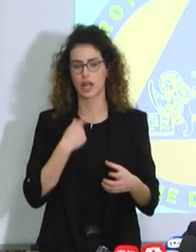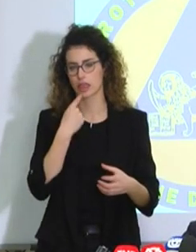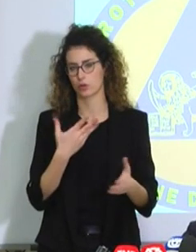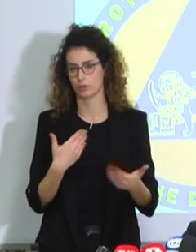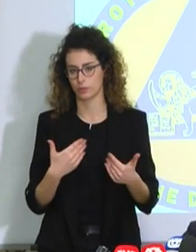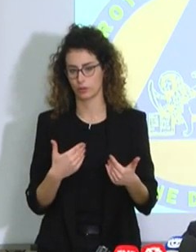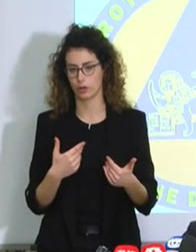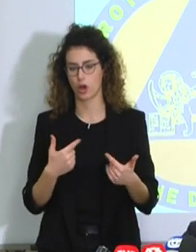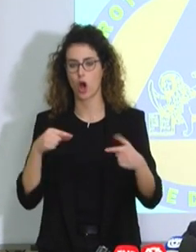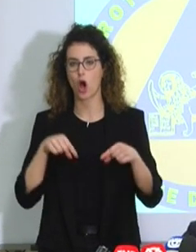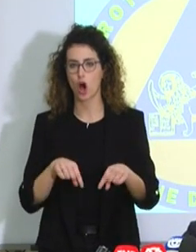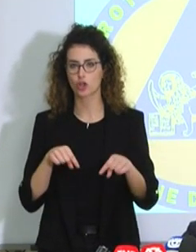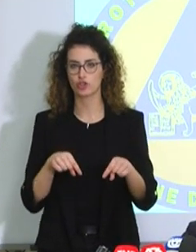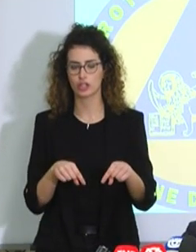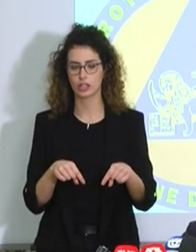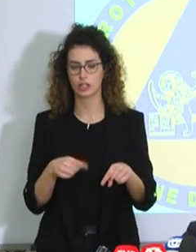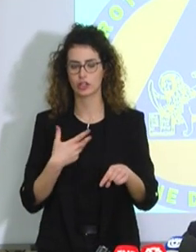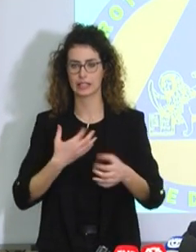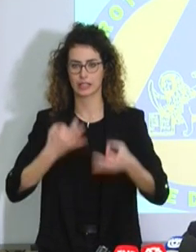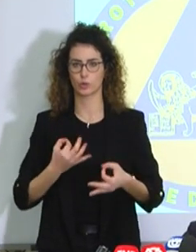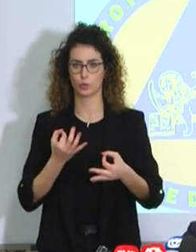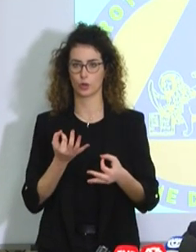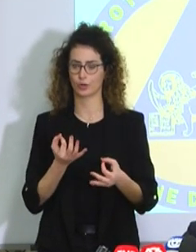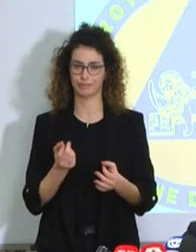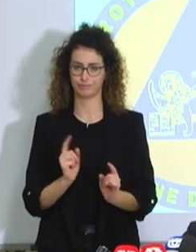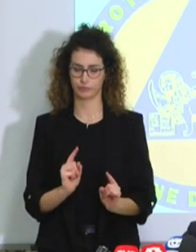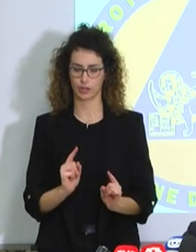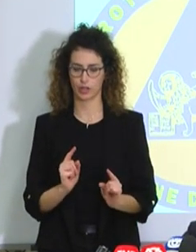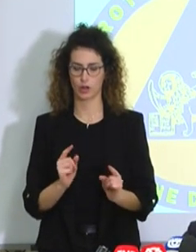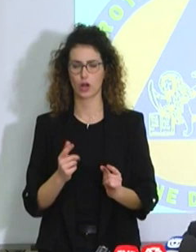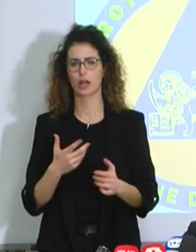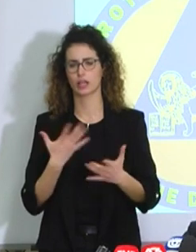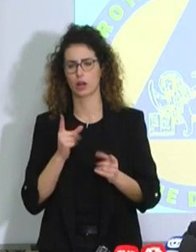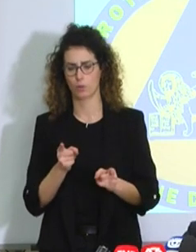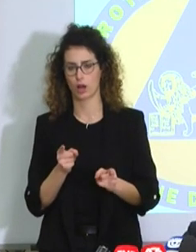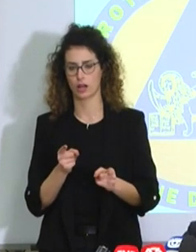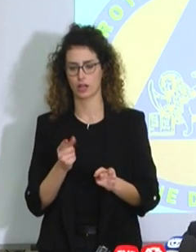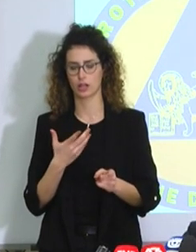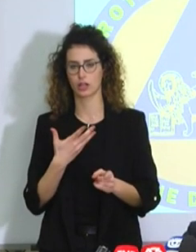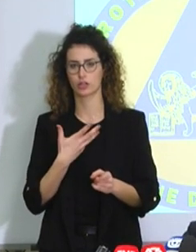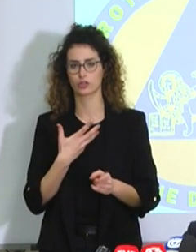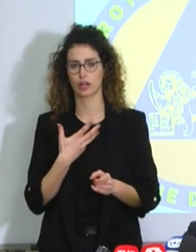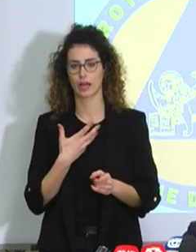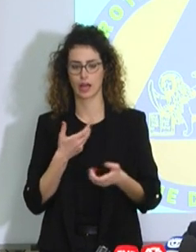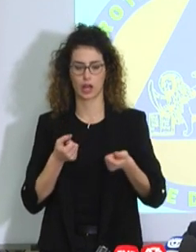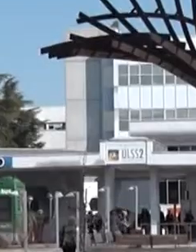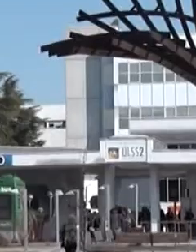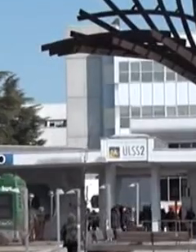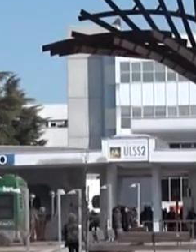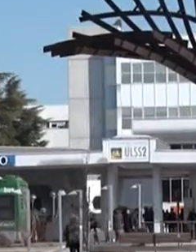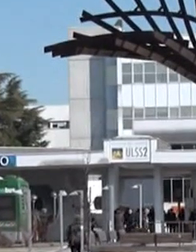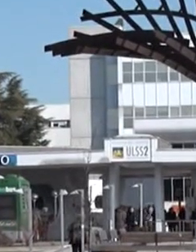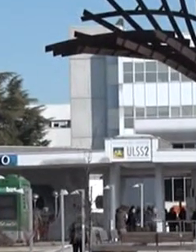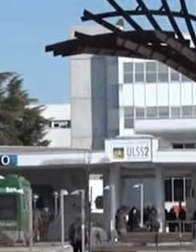Ad oggi non abbiamo certezza, certo è che siamo sul filo di rasoio rispetto ai numeri che si elaborano.